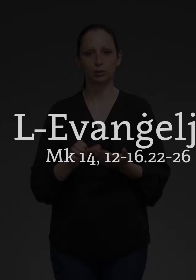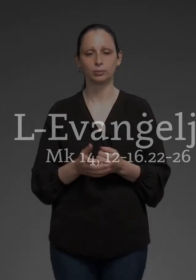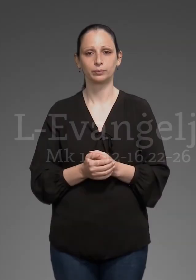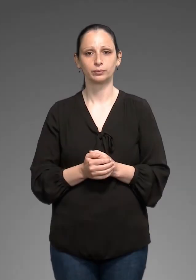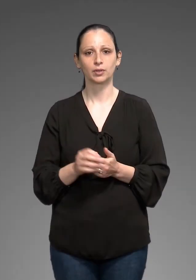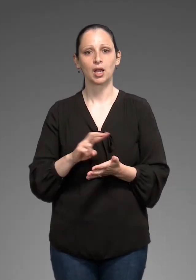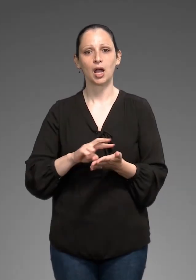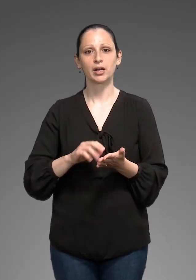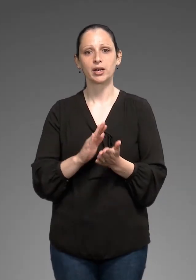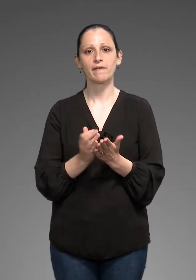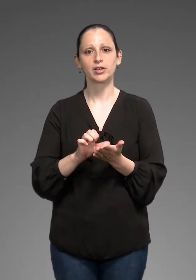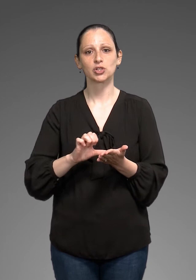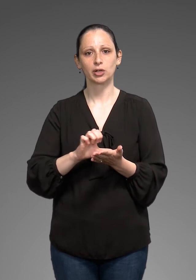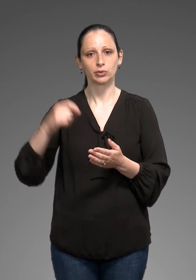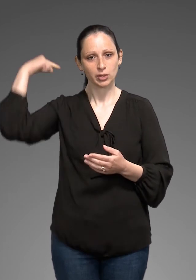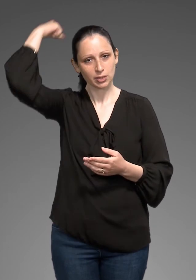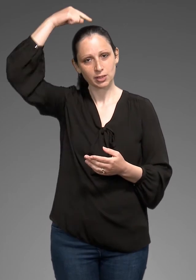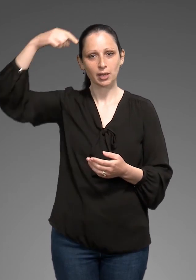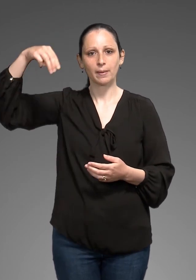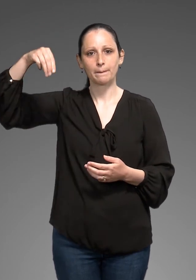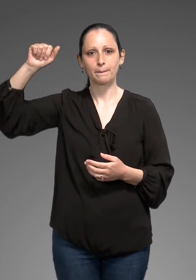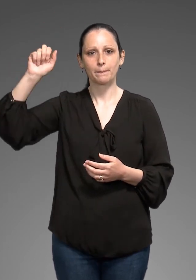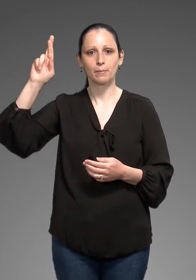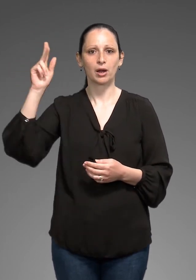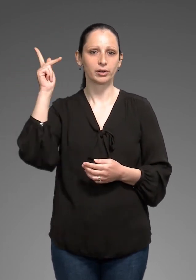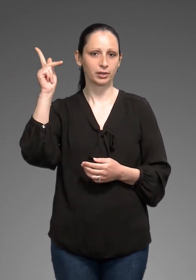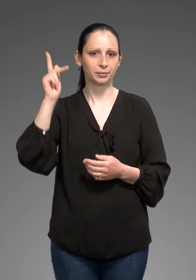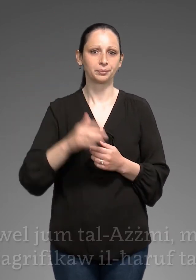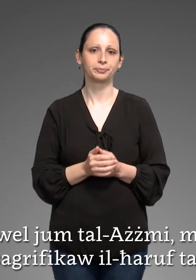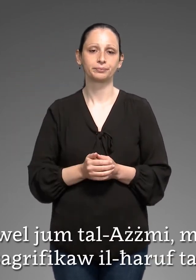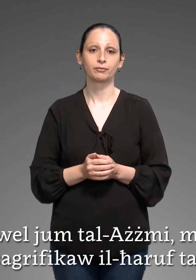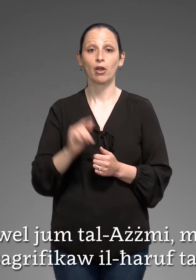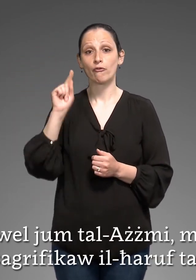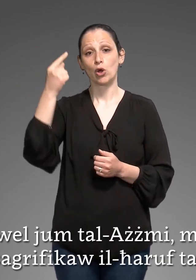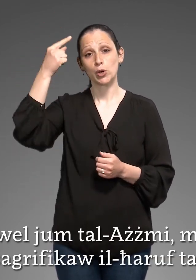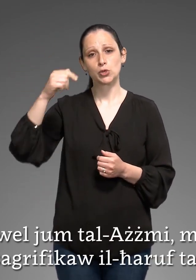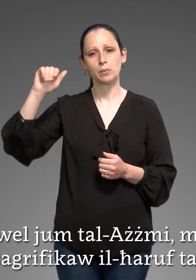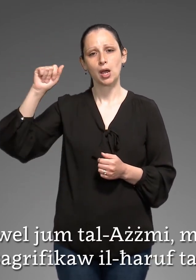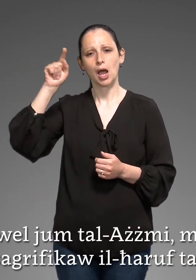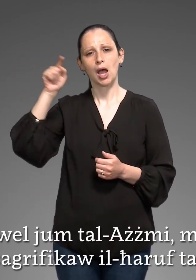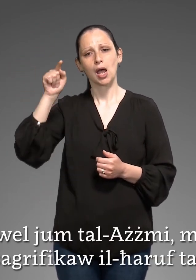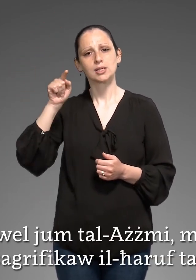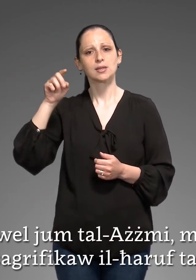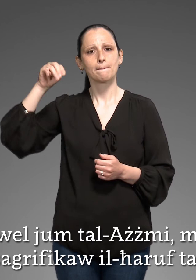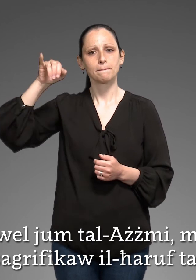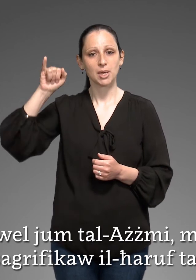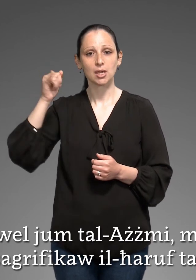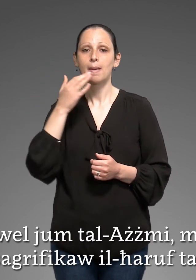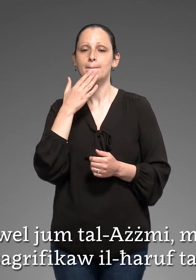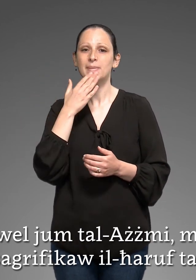Għarri mill-levanġeljus kon tsa'n mark F'lewa l-jum tal-azmi Meta kienu jissagrifikaw